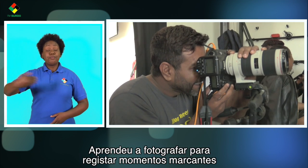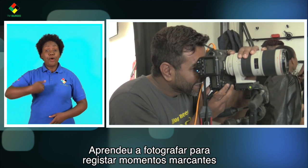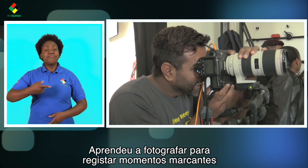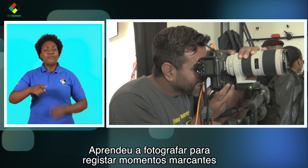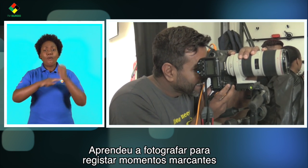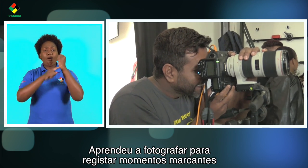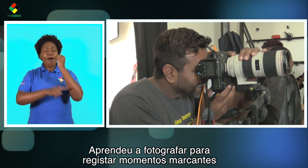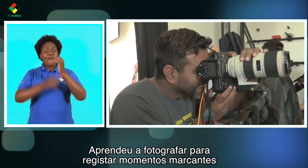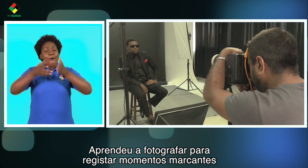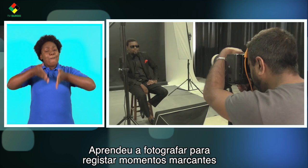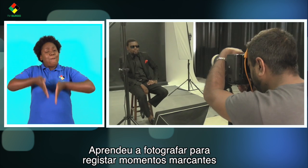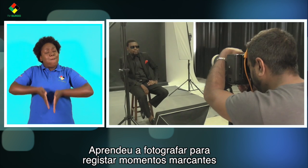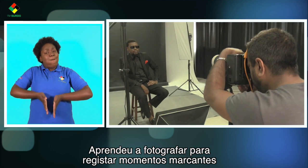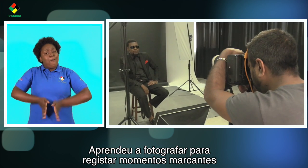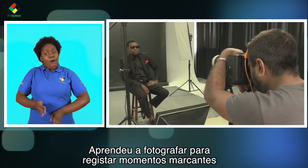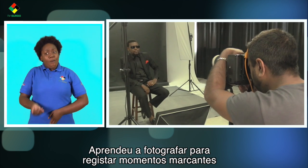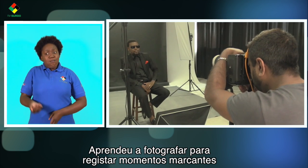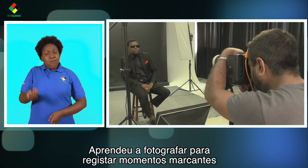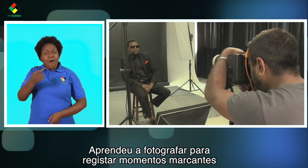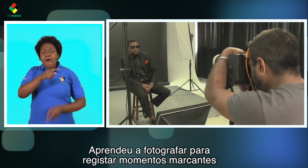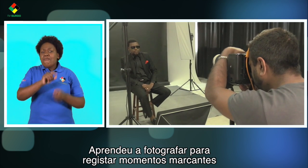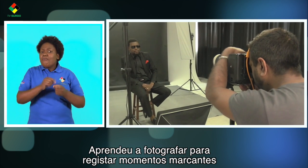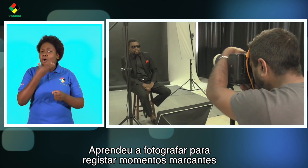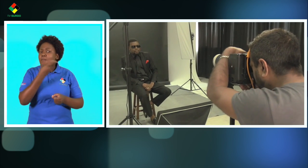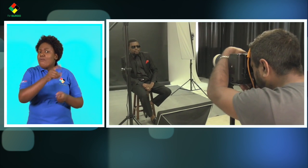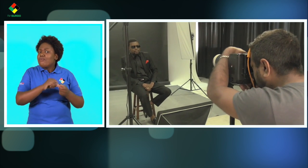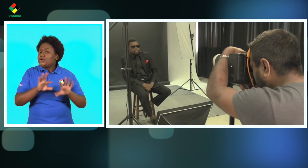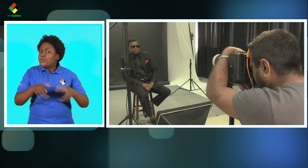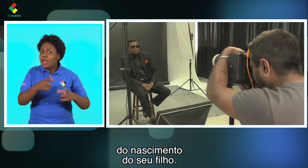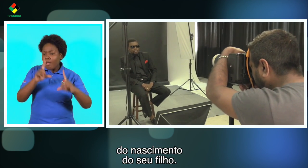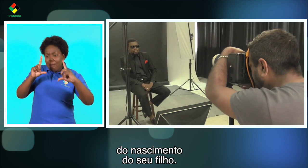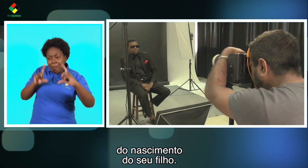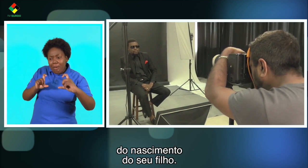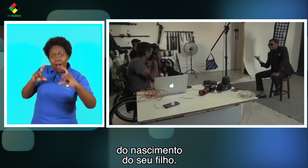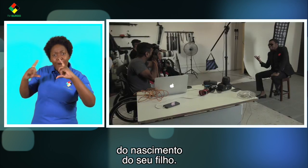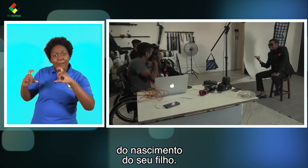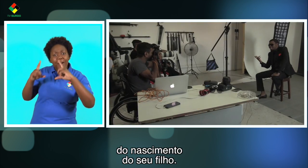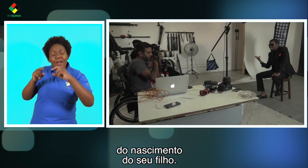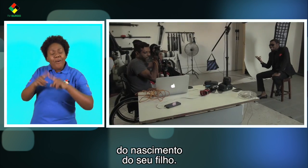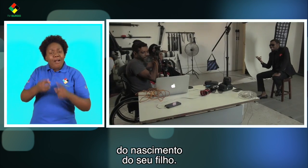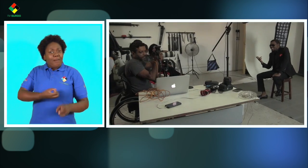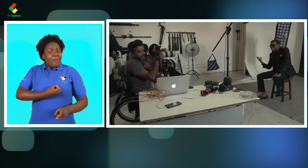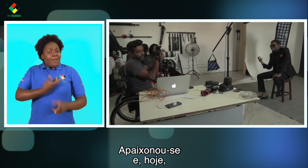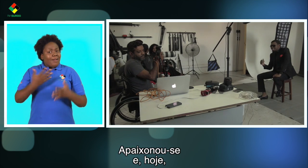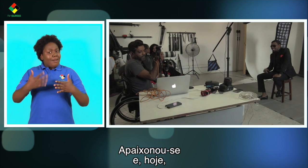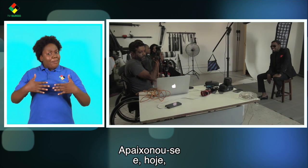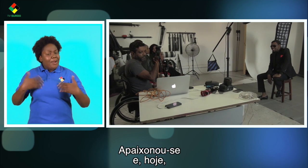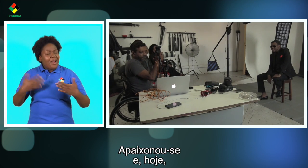Aprendeu a fotografar para registrar momentos marcantes do nascimento do seu filho.